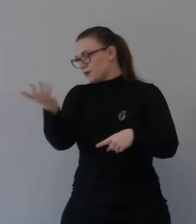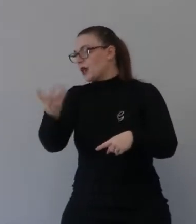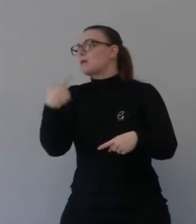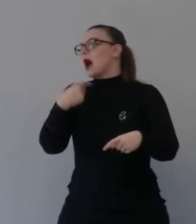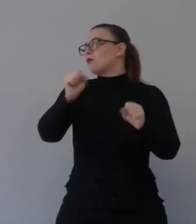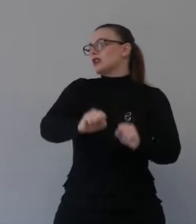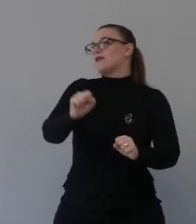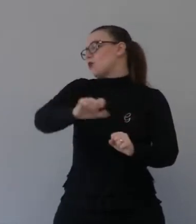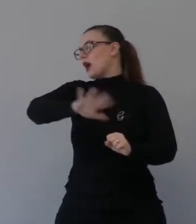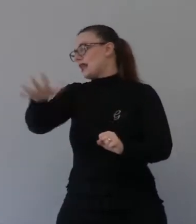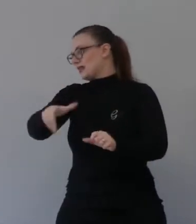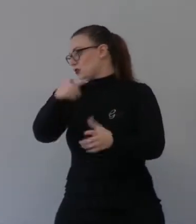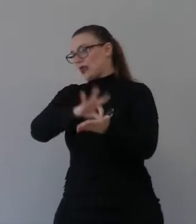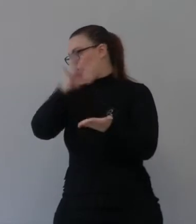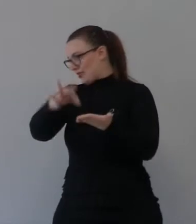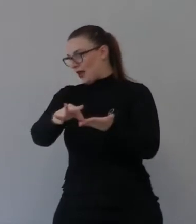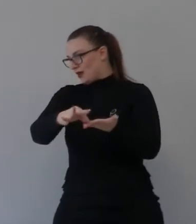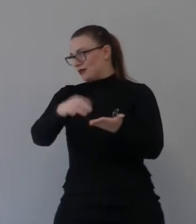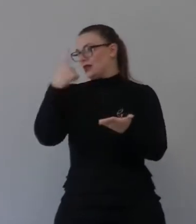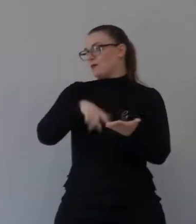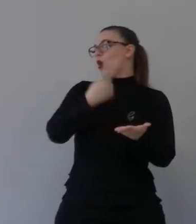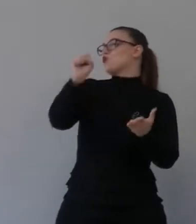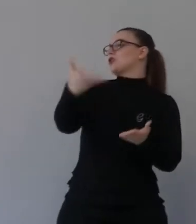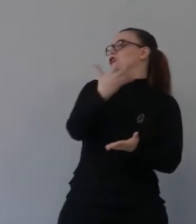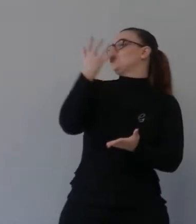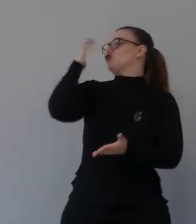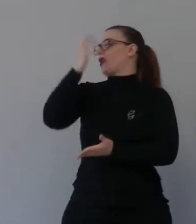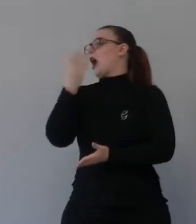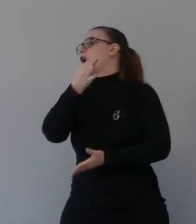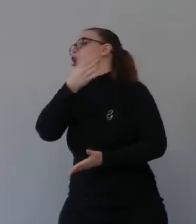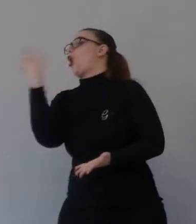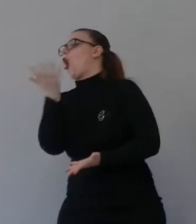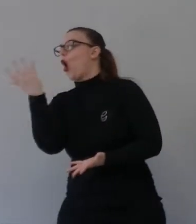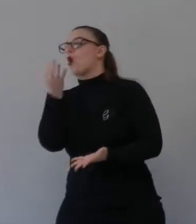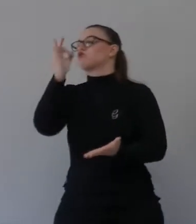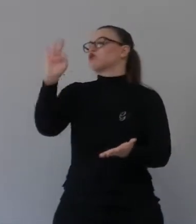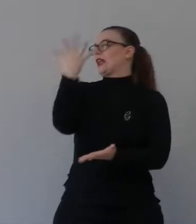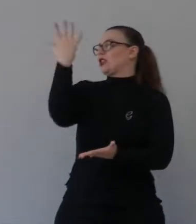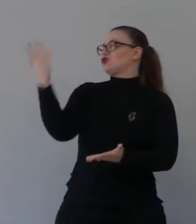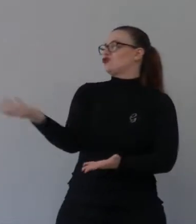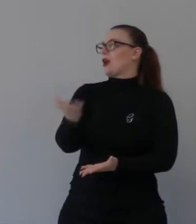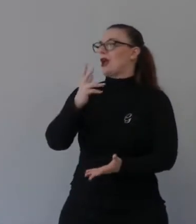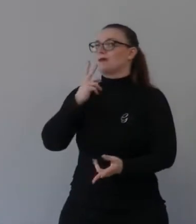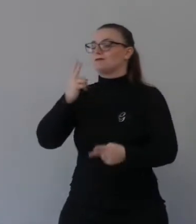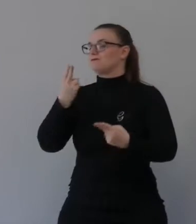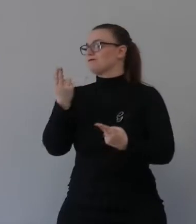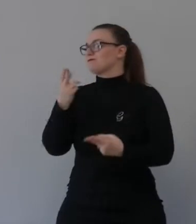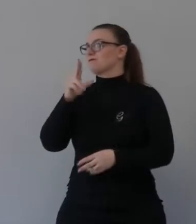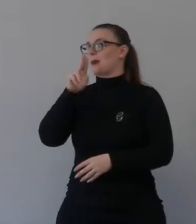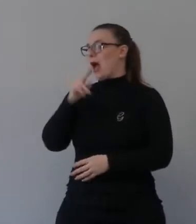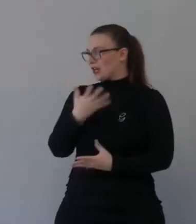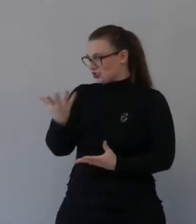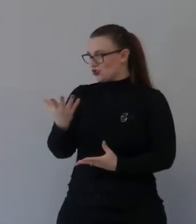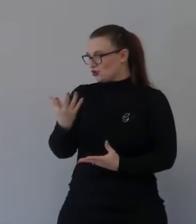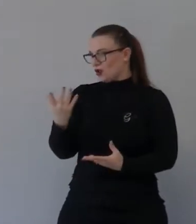gennaio o il 13 marzo le cose non cambiano perché Gesù è veramente nato è veramente